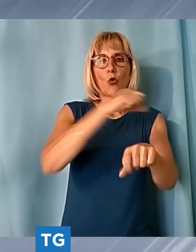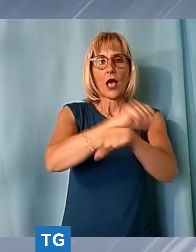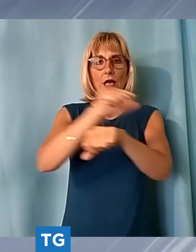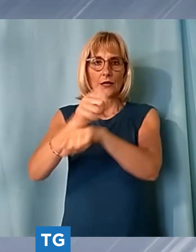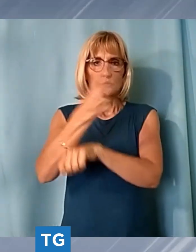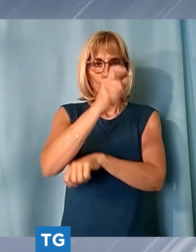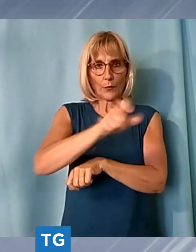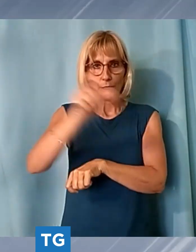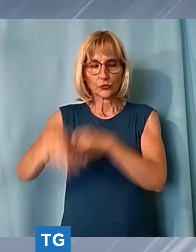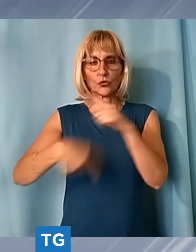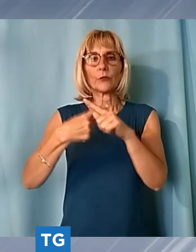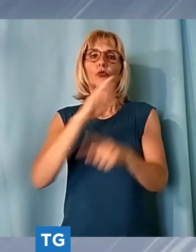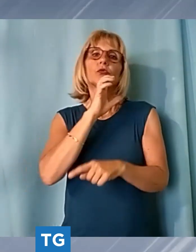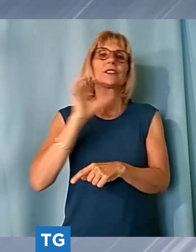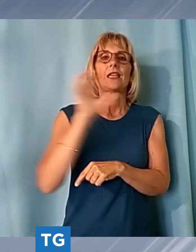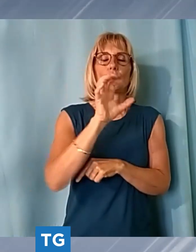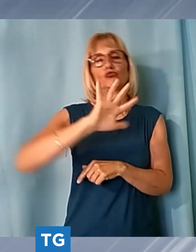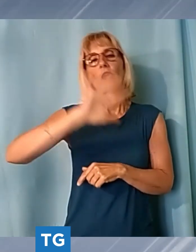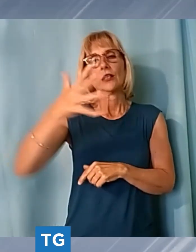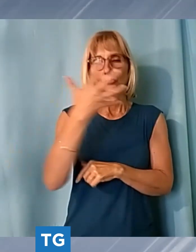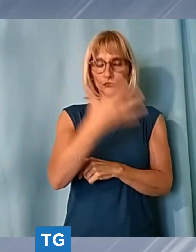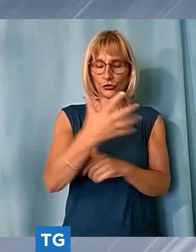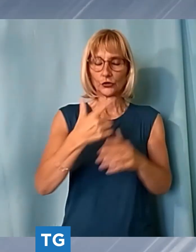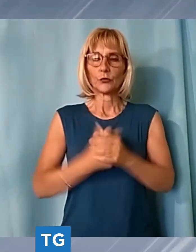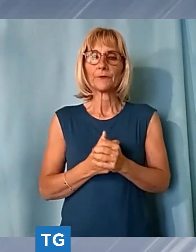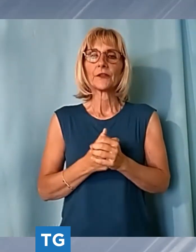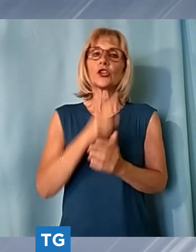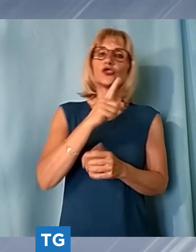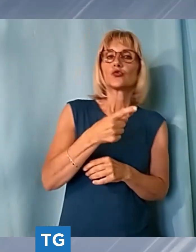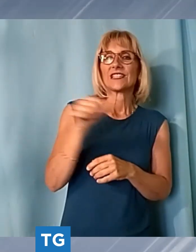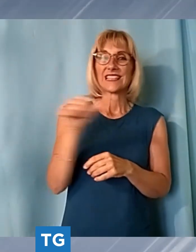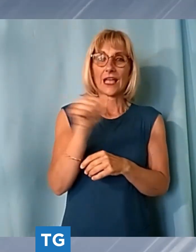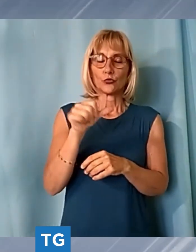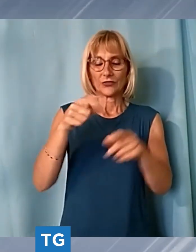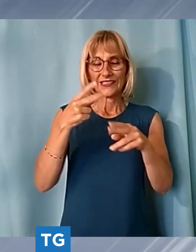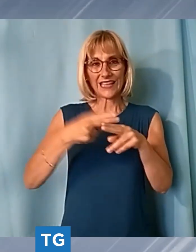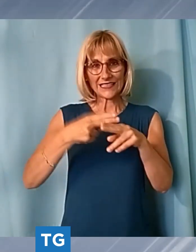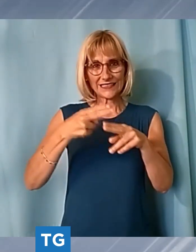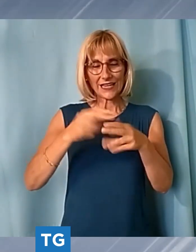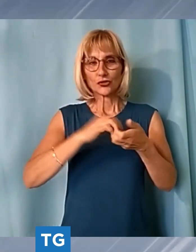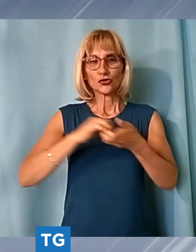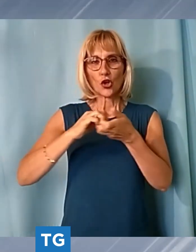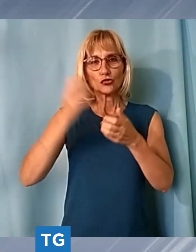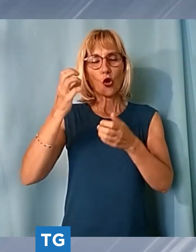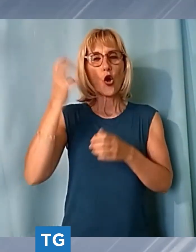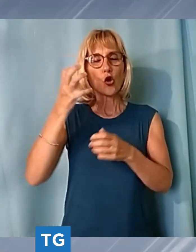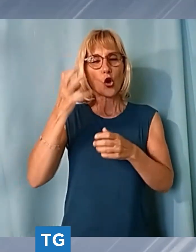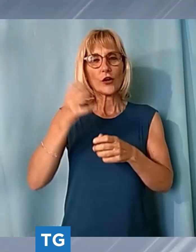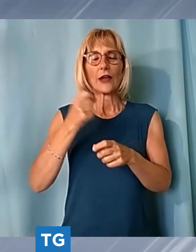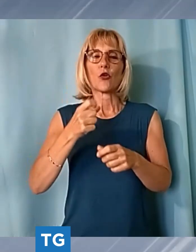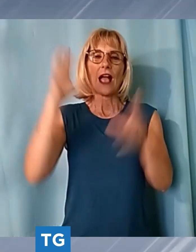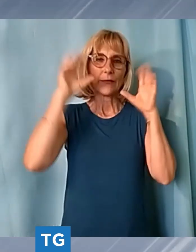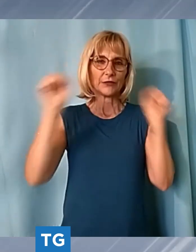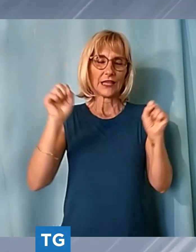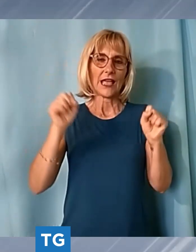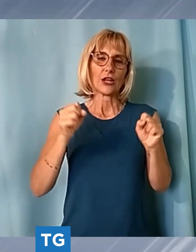al prefetto giusi scaduto è stata consegnata la tessera di socio onorario dei carabinieri in congedo e il dirigente dell'ufficio scolastico